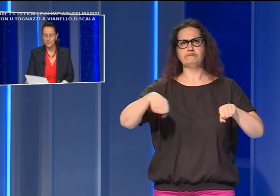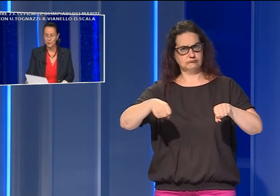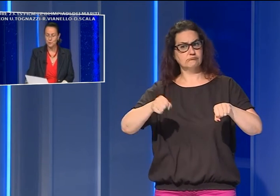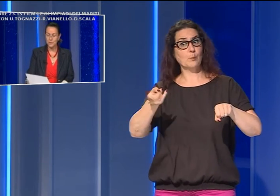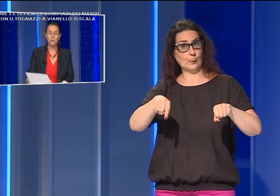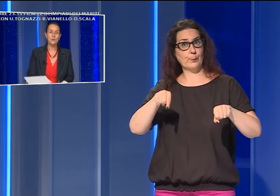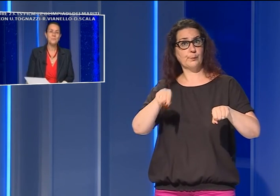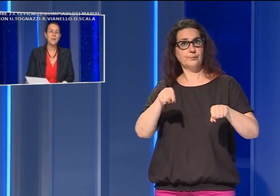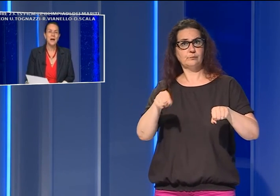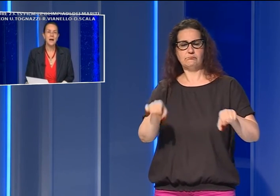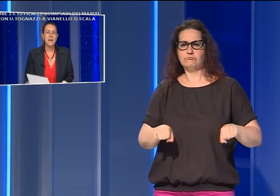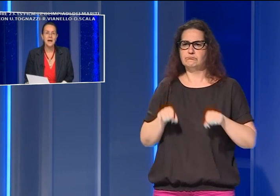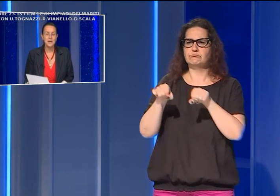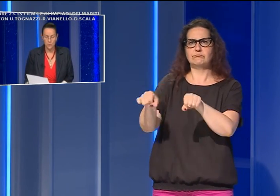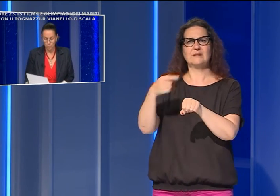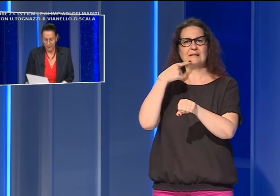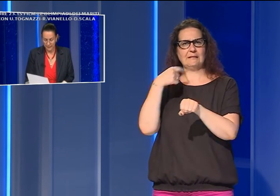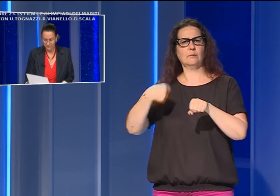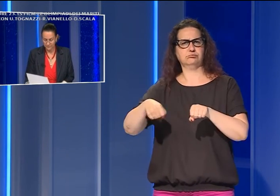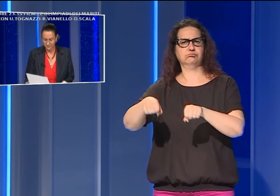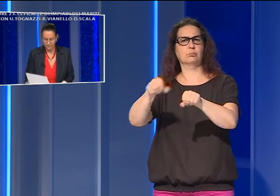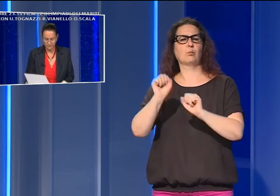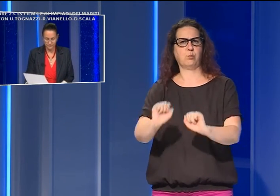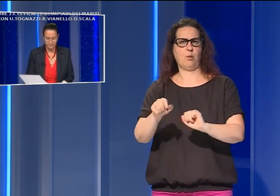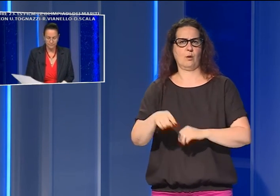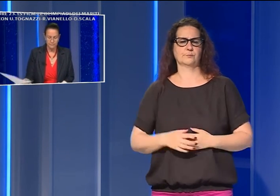affidati a persone idonee alla guida.